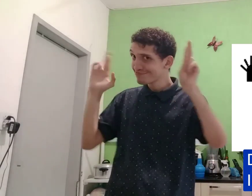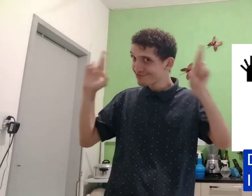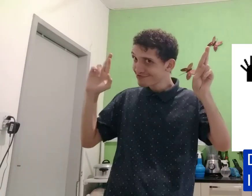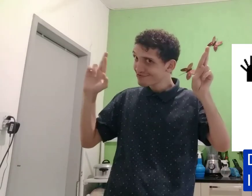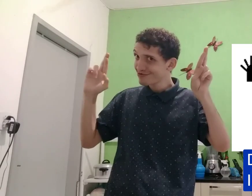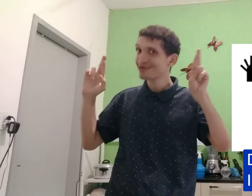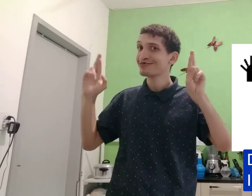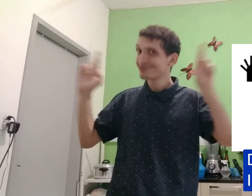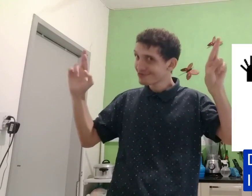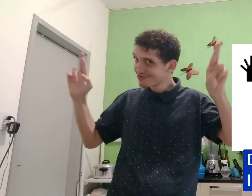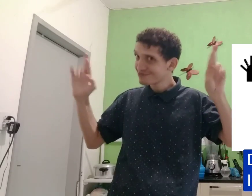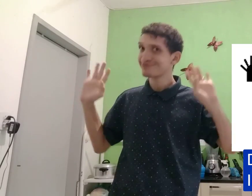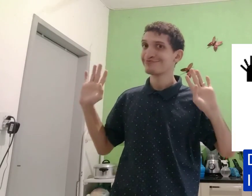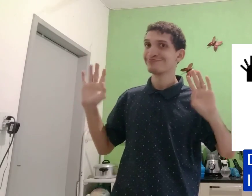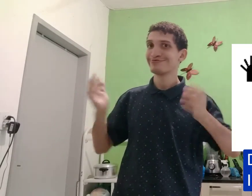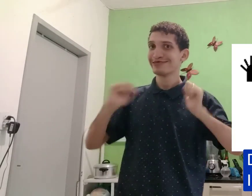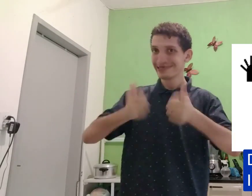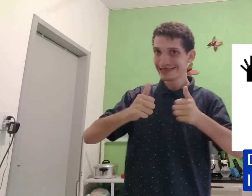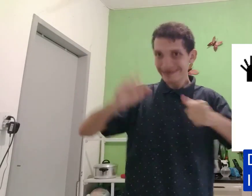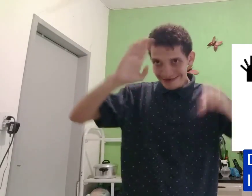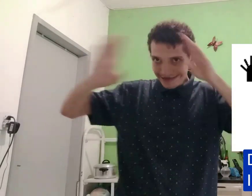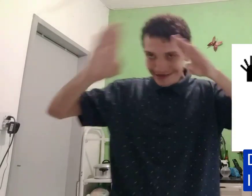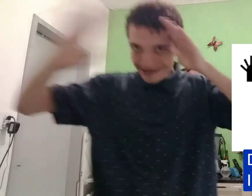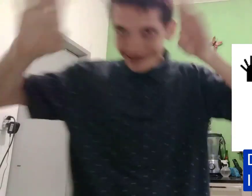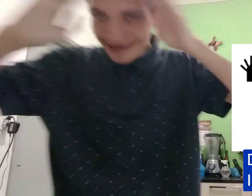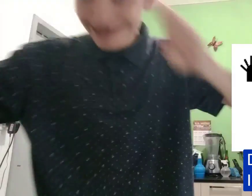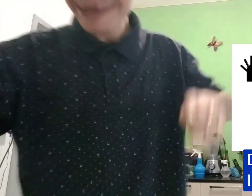peraí, peraí, é capaz, vamos lá, vamos!